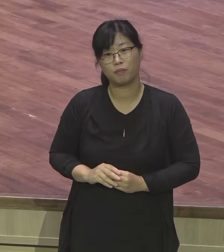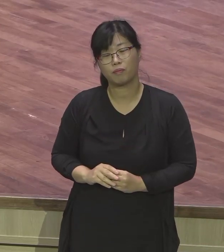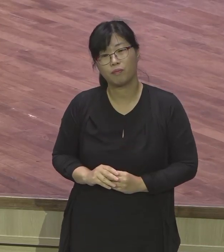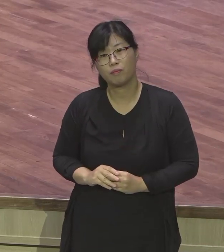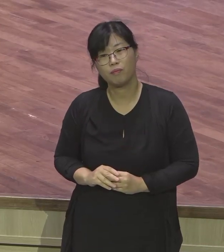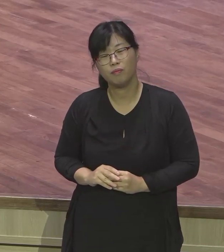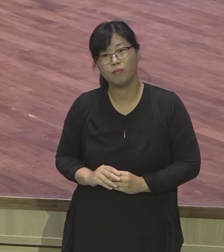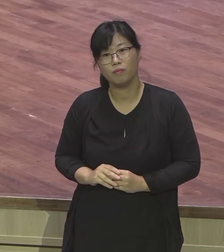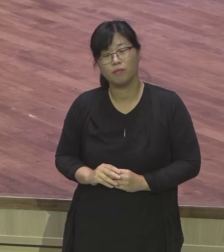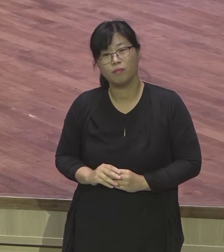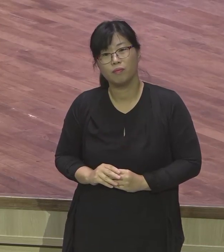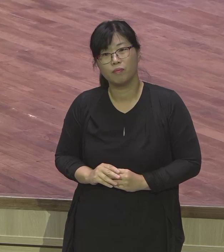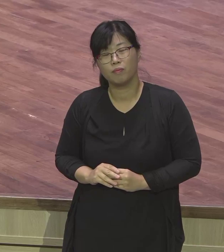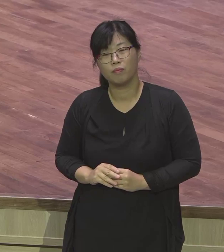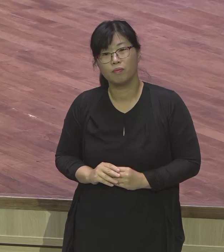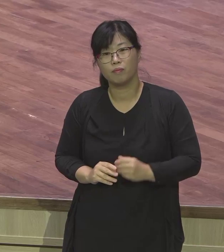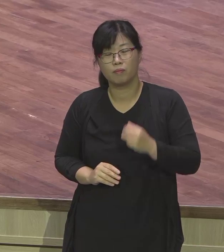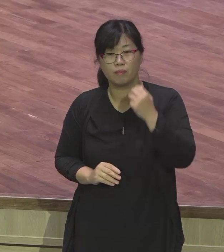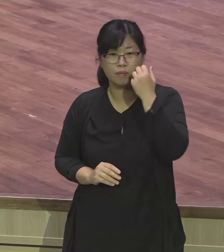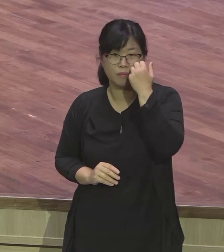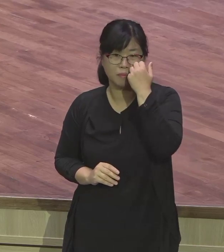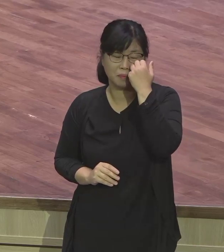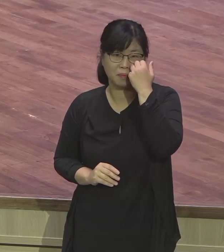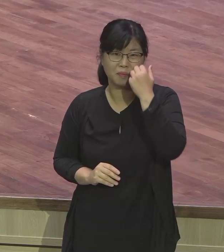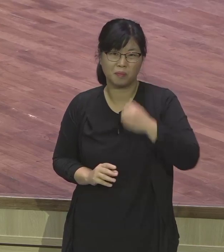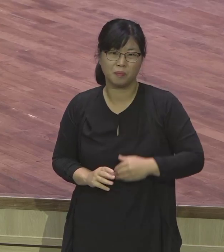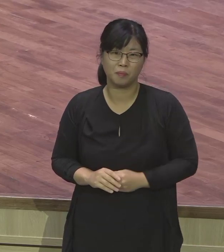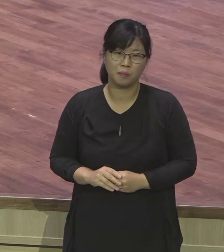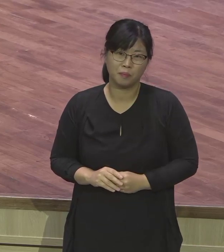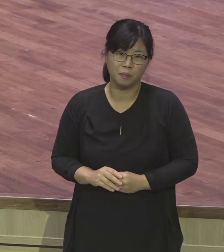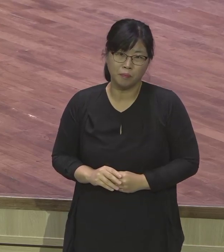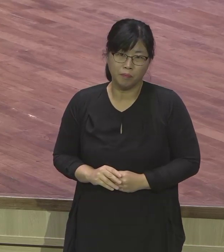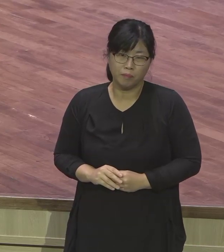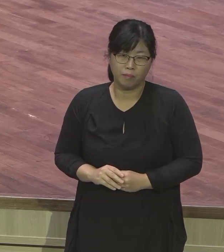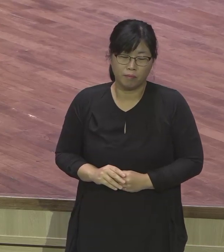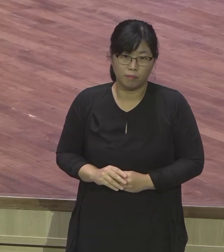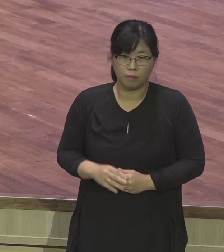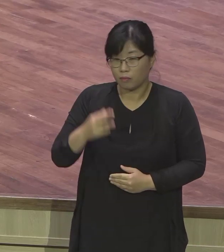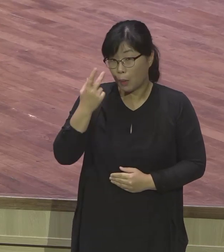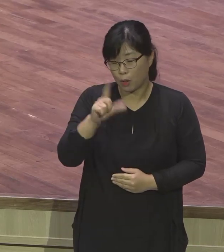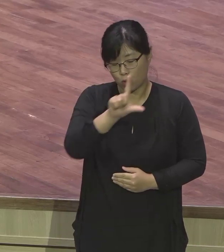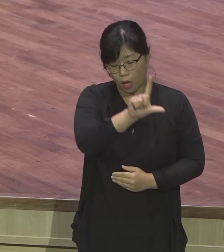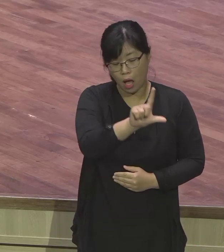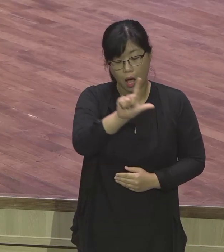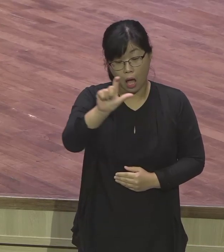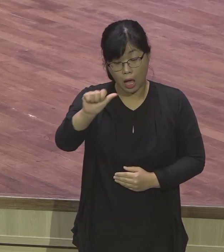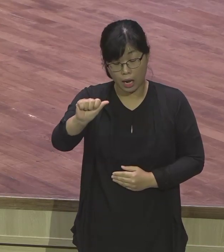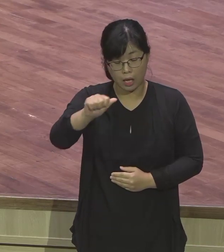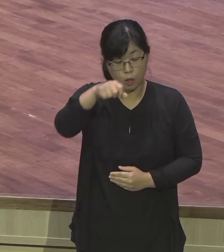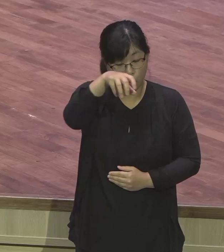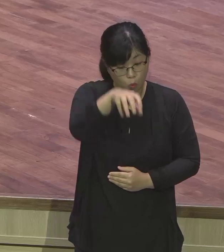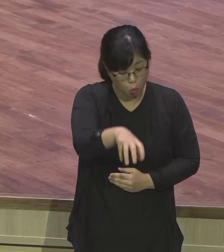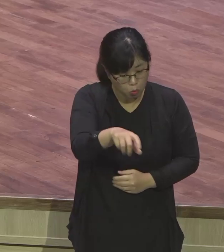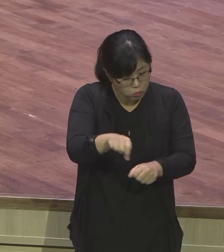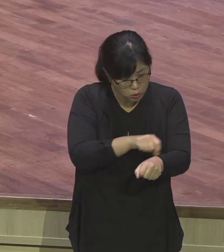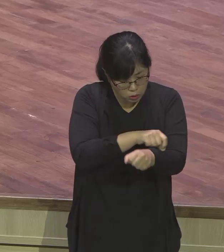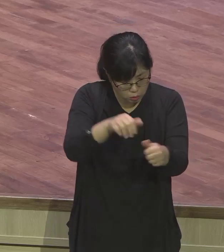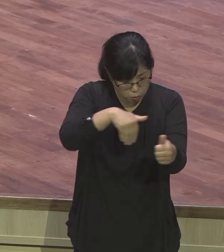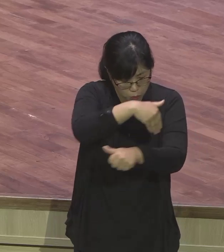LA는 미국이 다 그렇지만, 다 민족들, 다 다 민족이에요. 색깔들이, 우리는 지나가고 한국 사람들이 주로 오는데, 그게